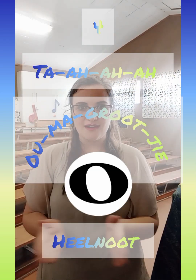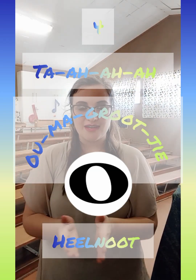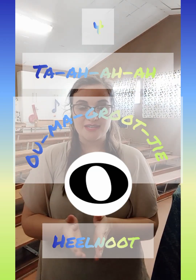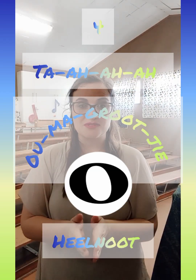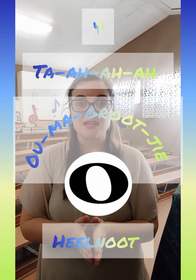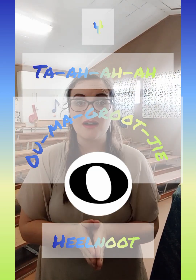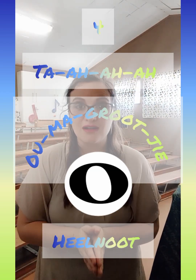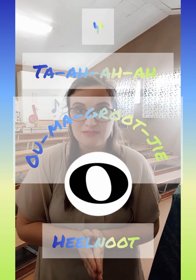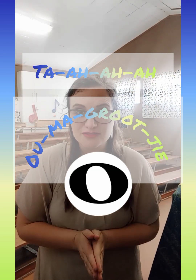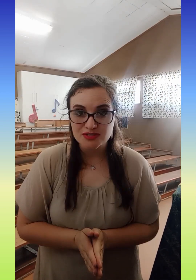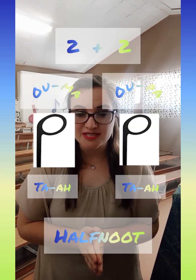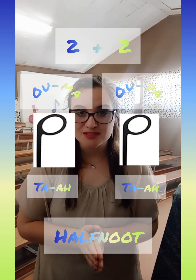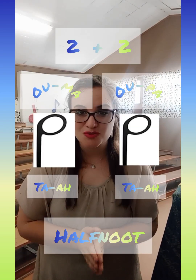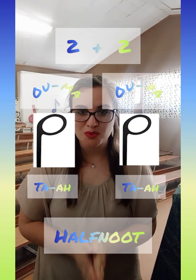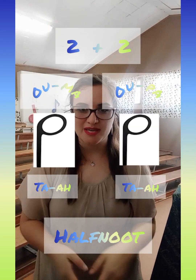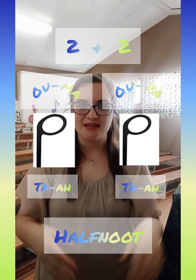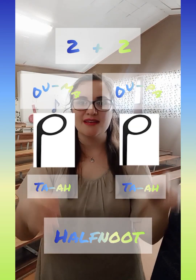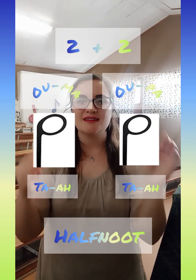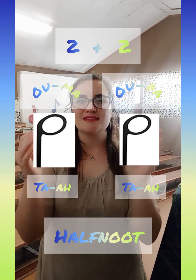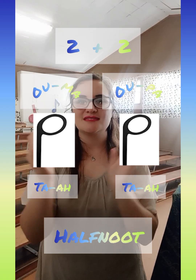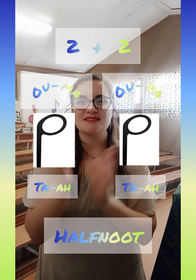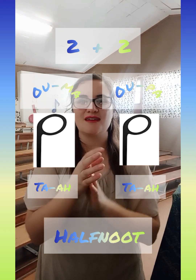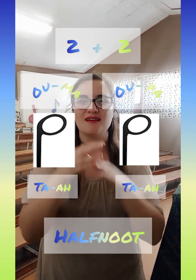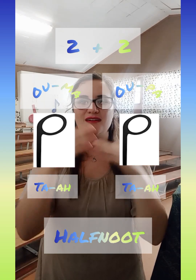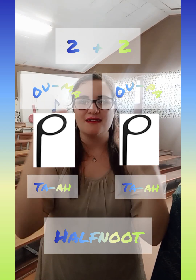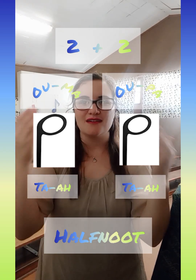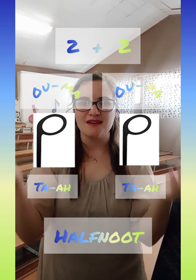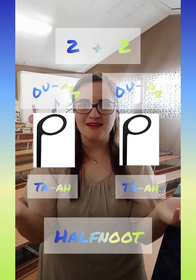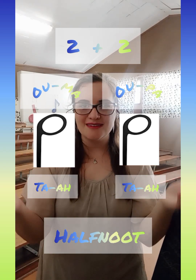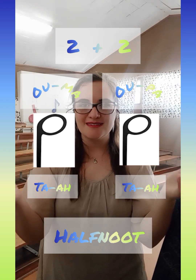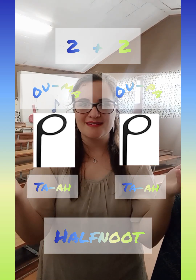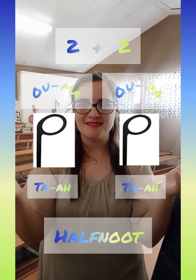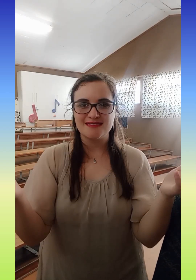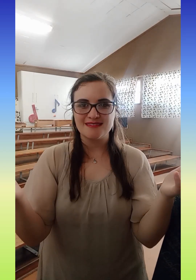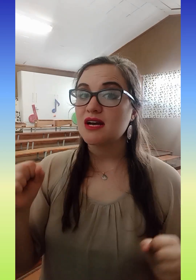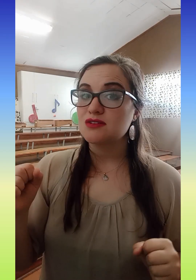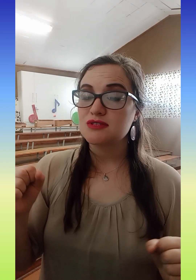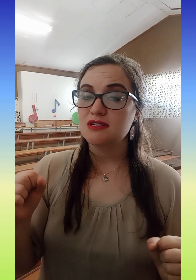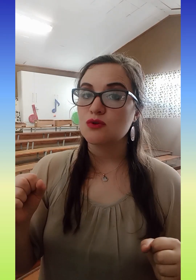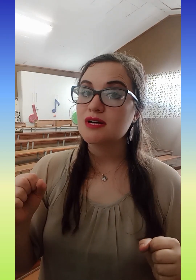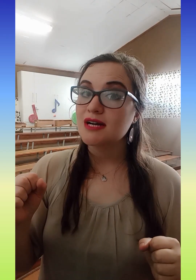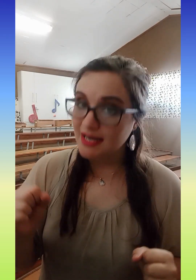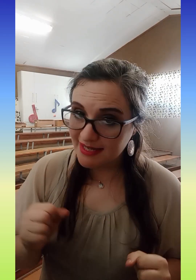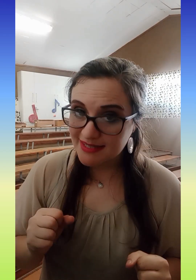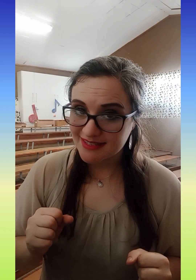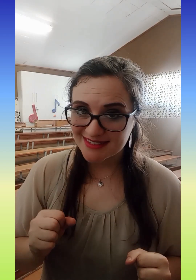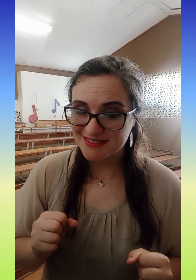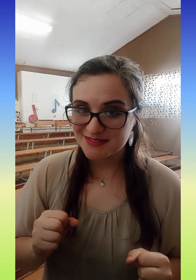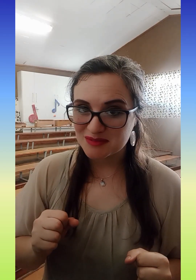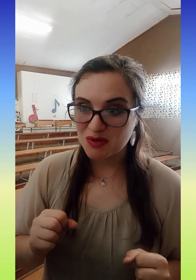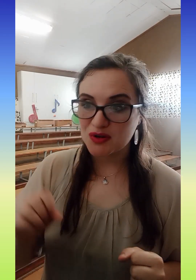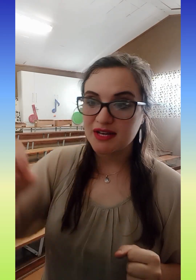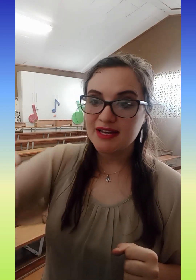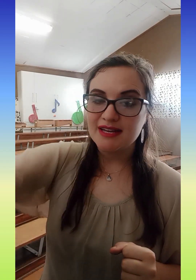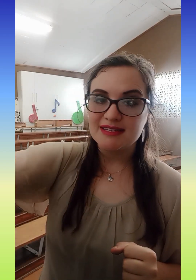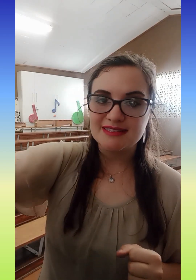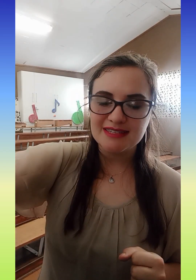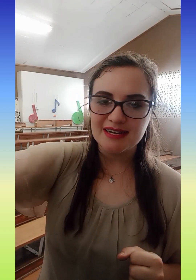En ons half noot het twee. Ta. As ons hulle nog kleiner wil maak, dan